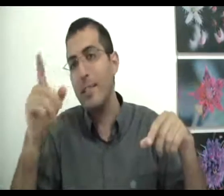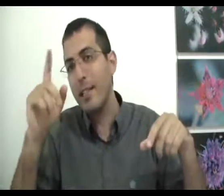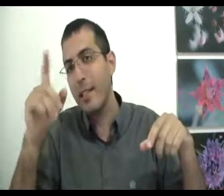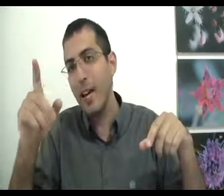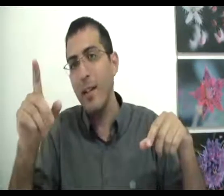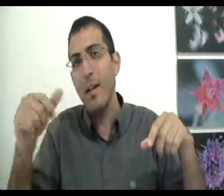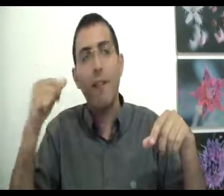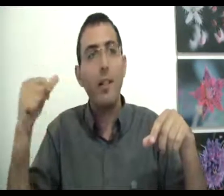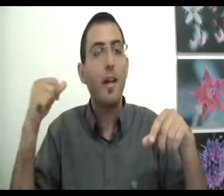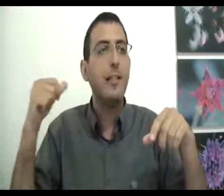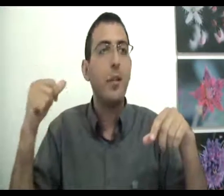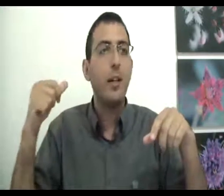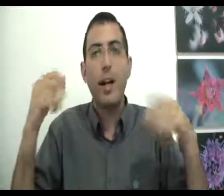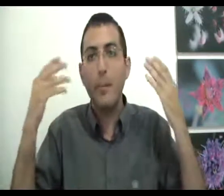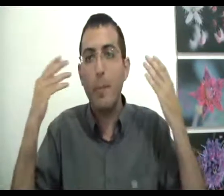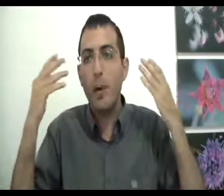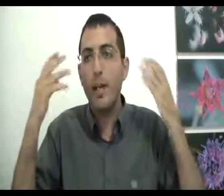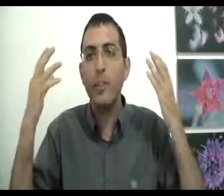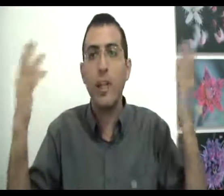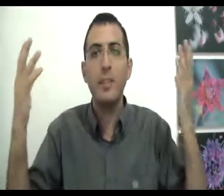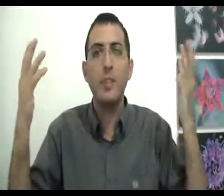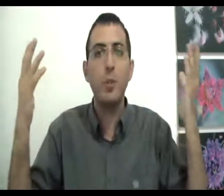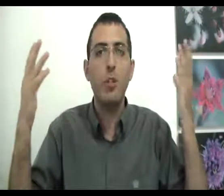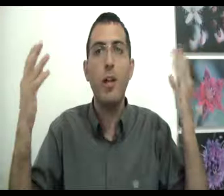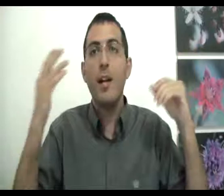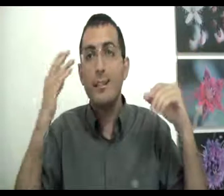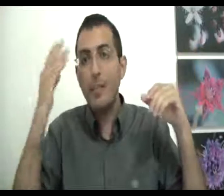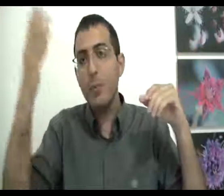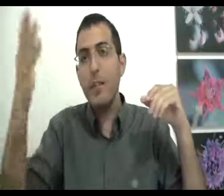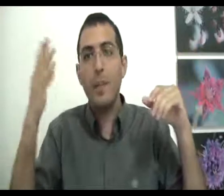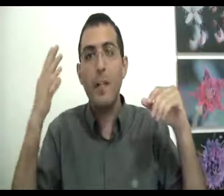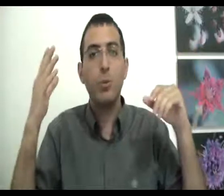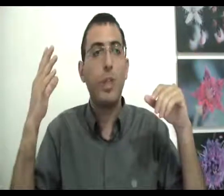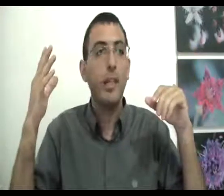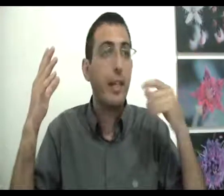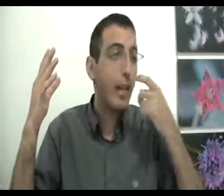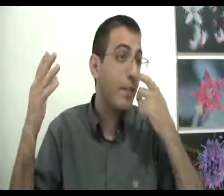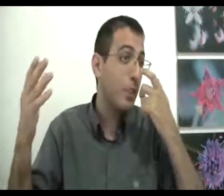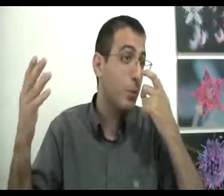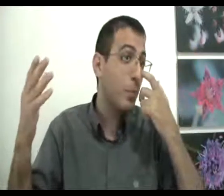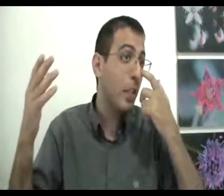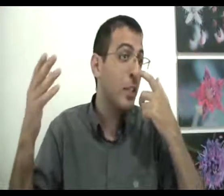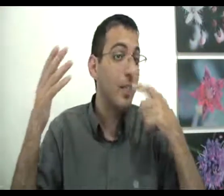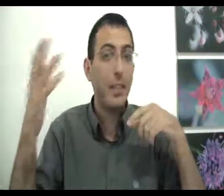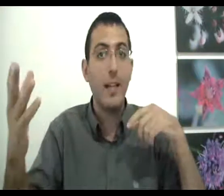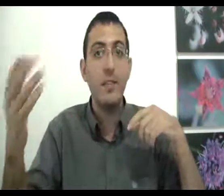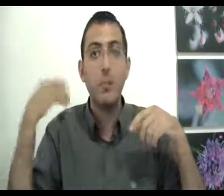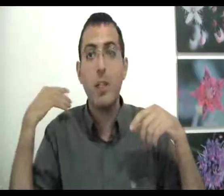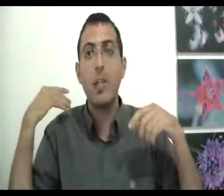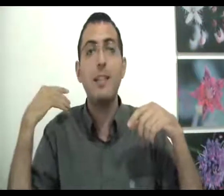הזה קרה והדבר הזה לא קרה ראה במוח ראה שתיהם זה תמונות זה תמונה של משהו שיקרה וזה תמונה שלך זקר וזה תמונה שלך